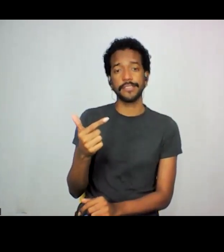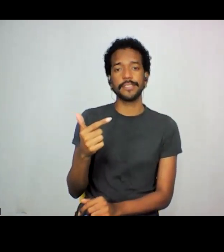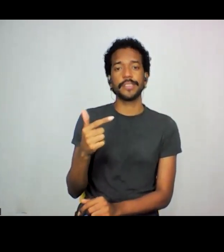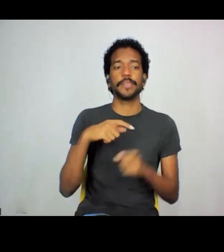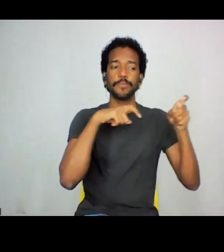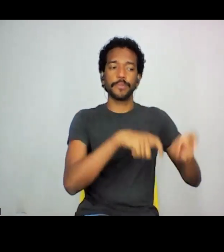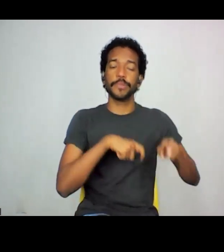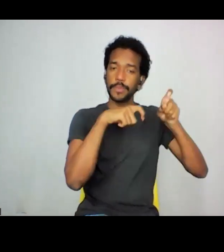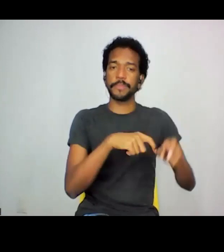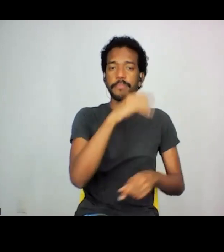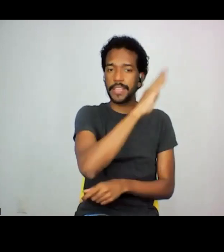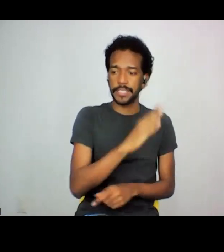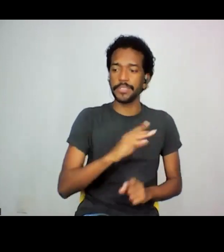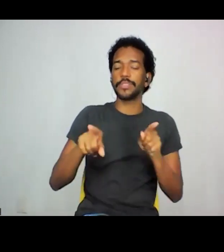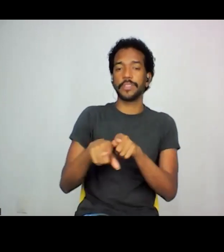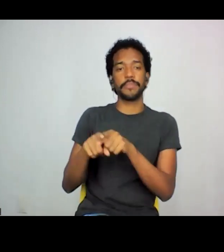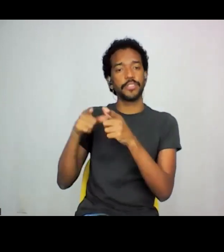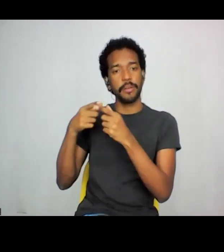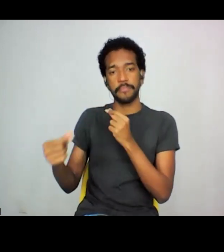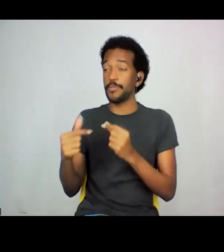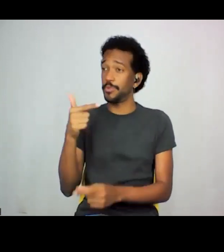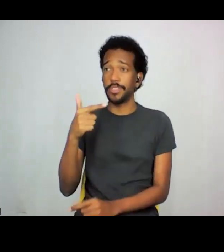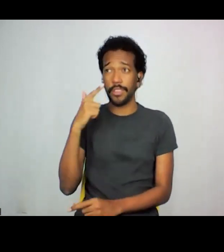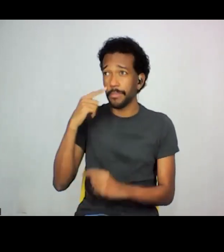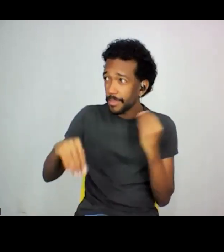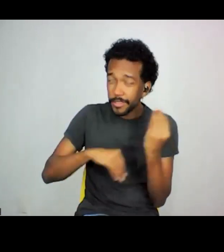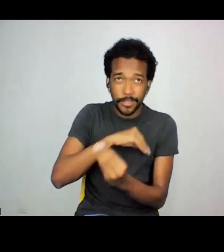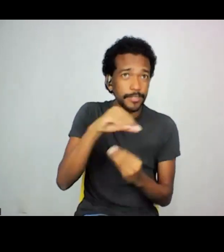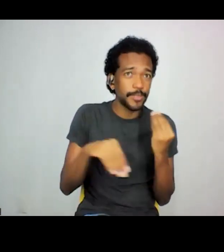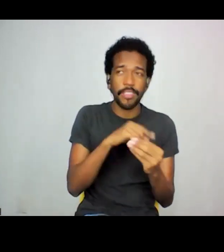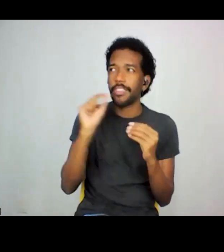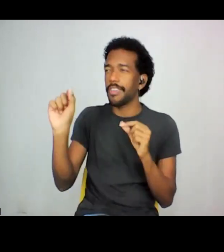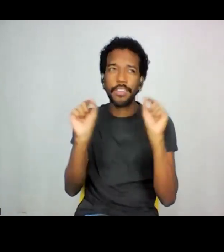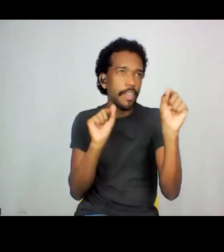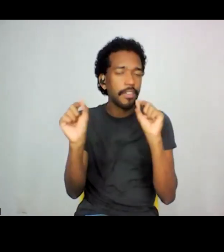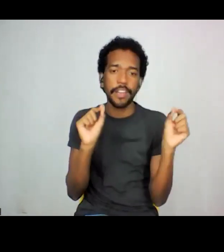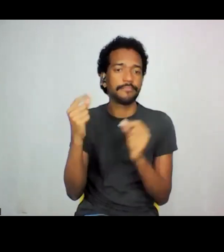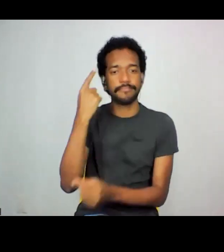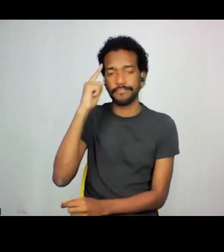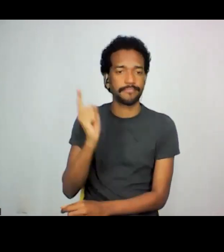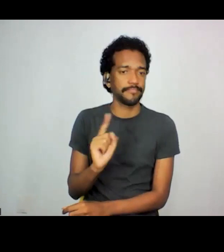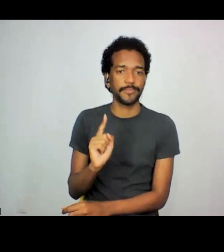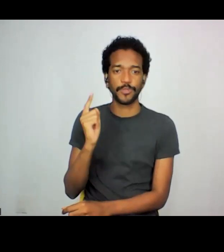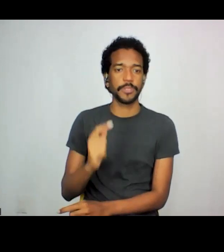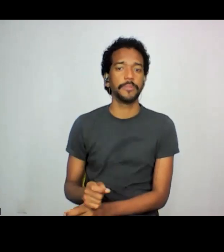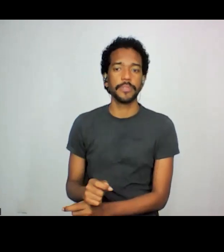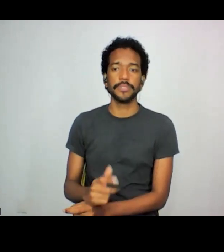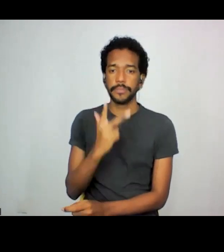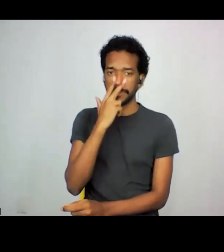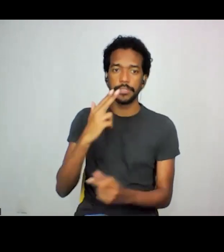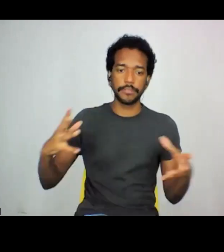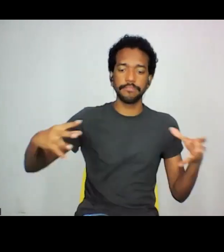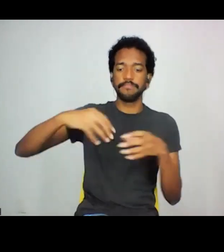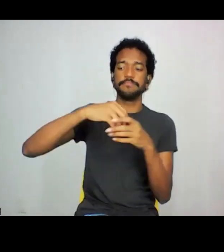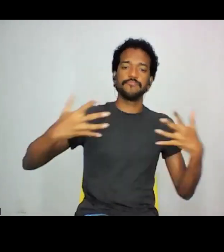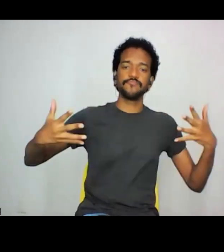brasileira e a população japonesa, não dava para saber, assim, quem era aqui, então a proposta, assim, meio de integração, de